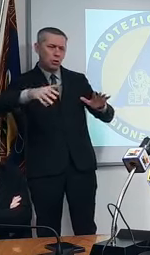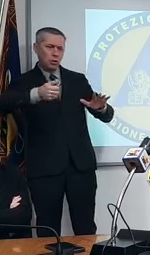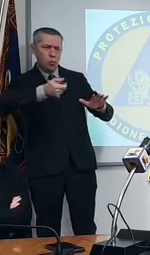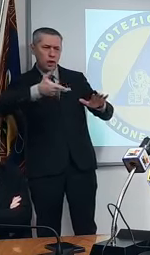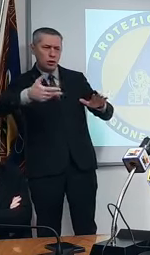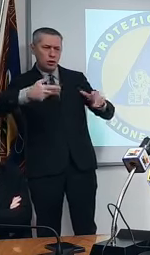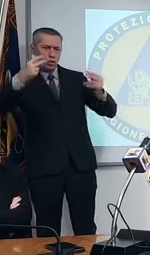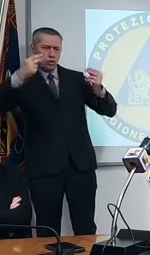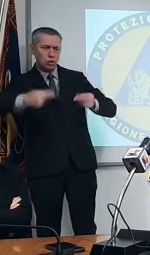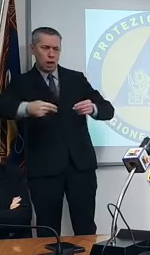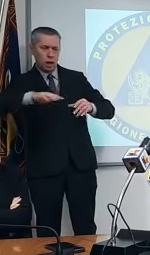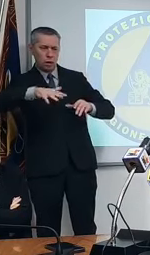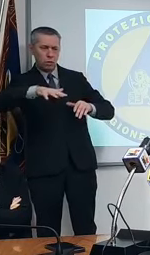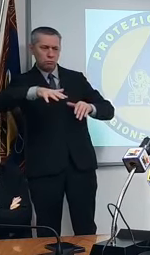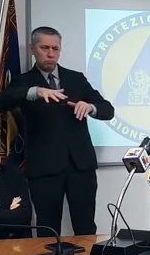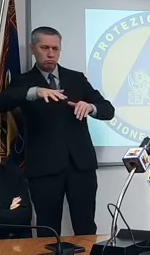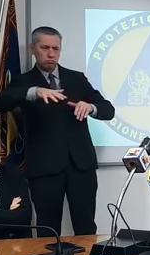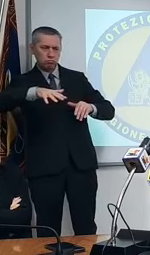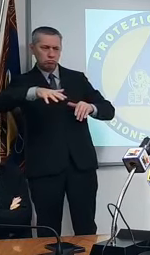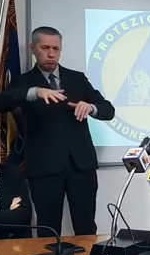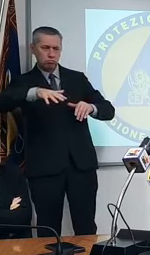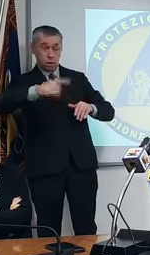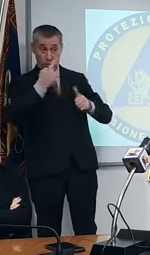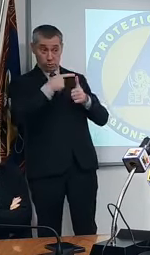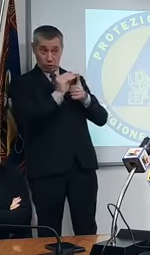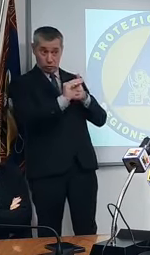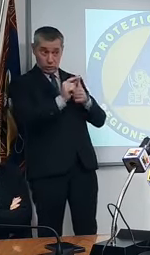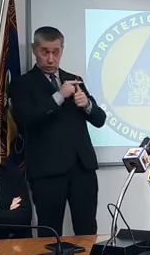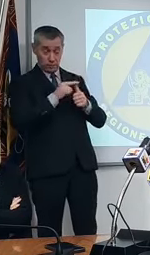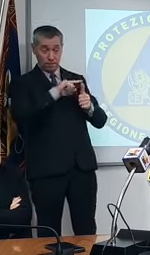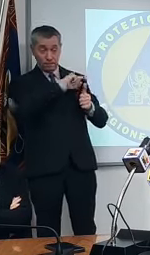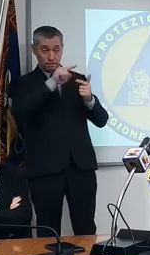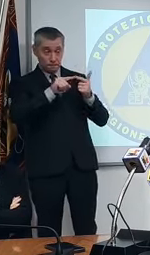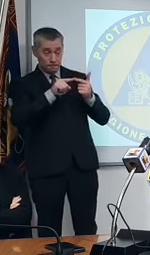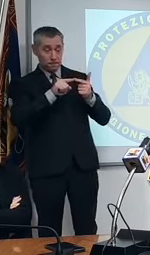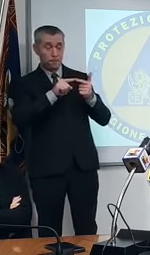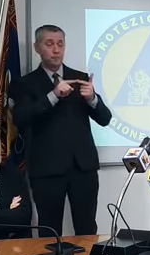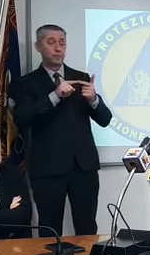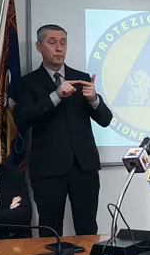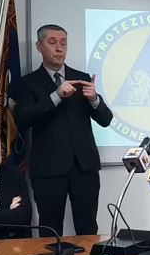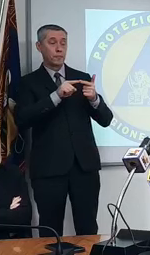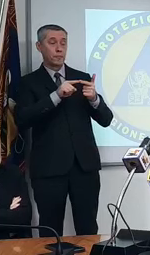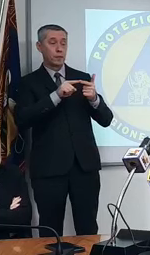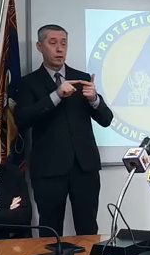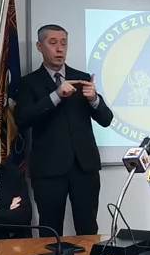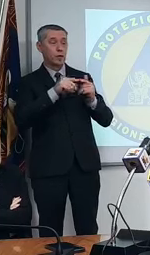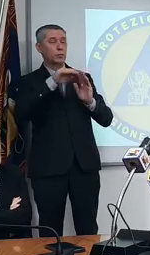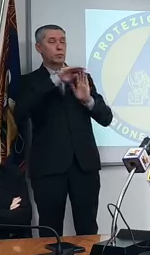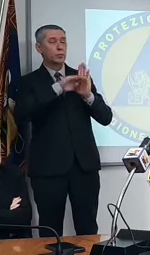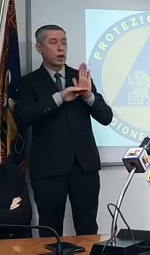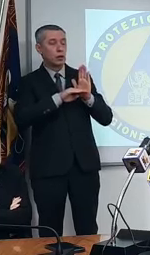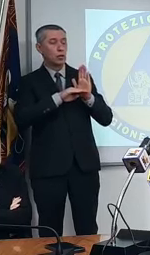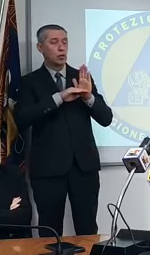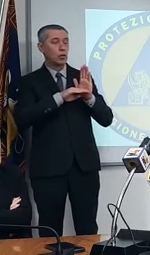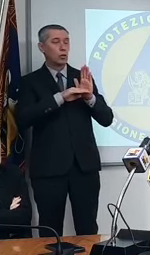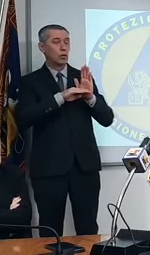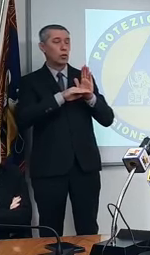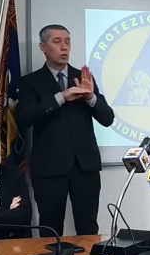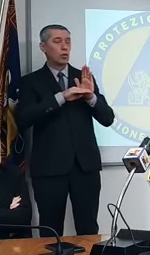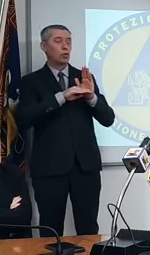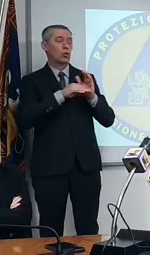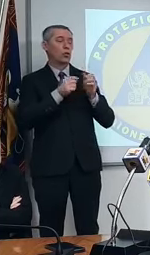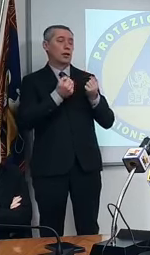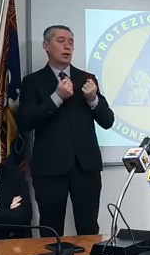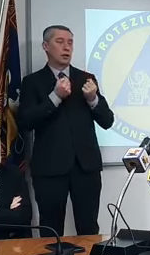e su un totale di quanti? Questa è la prima domanda. Poi, cosa prevede il piano trasporti, se è